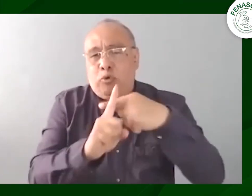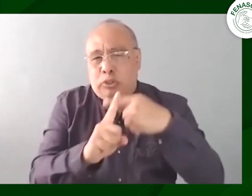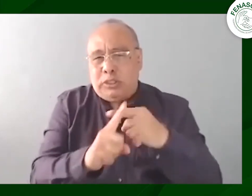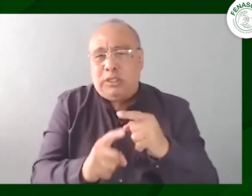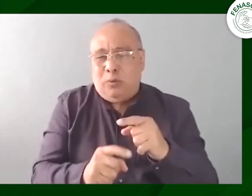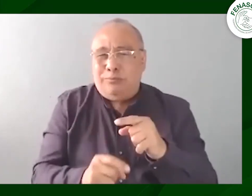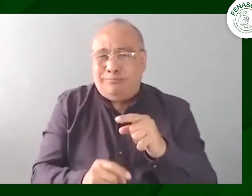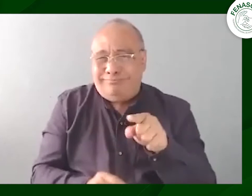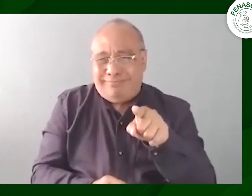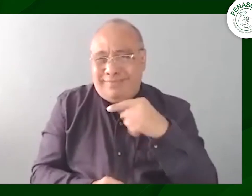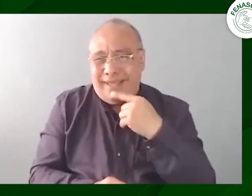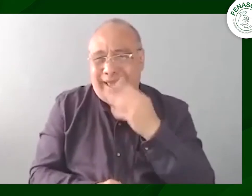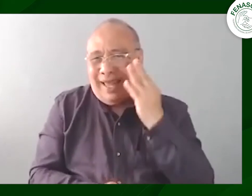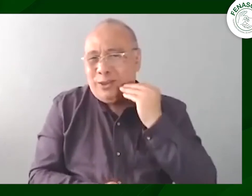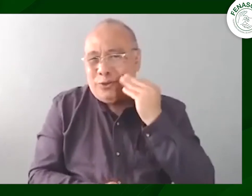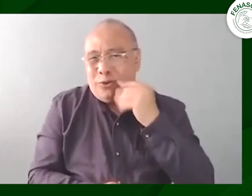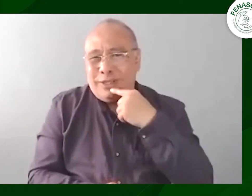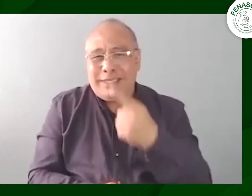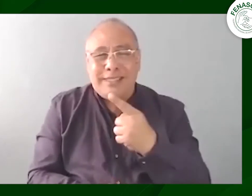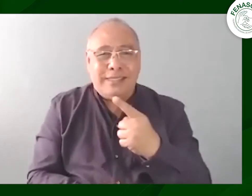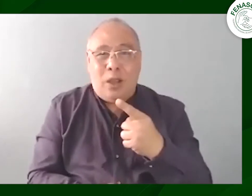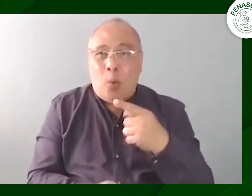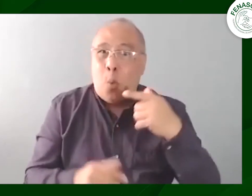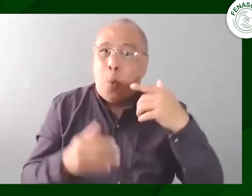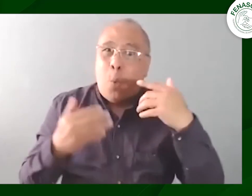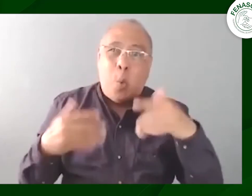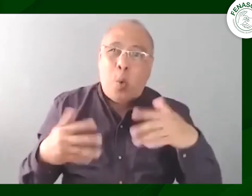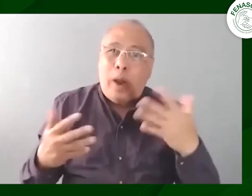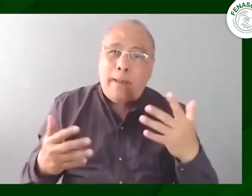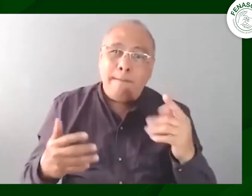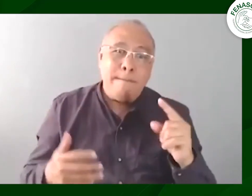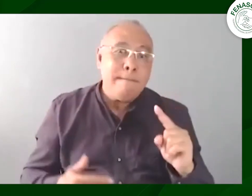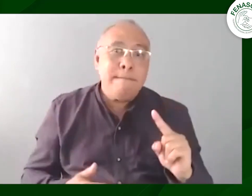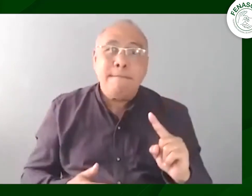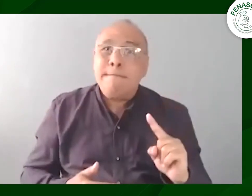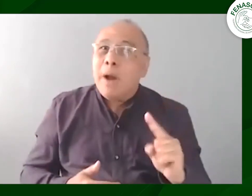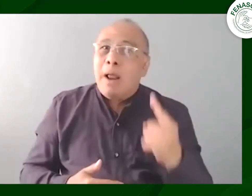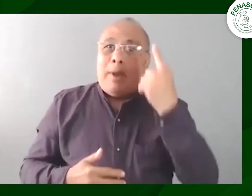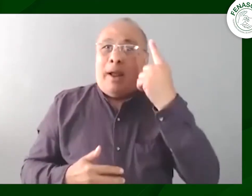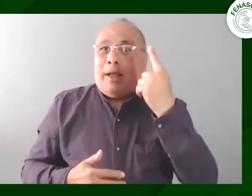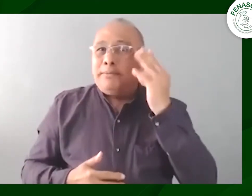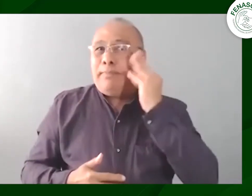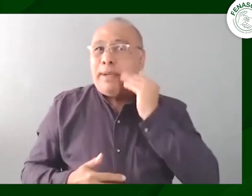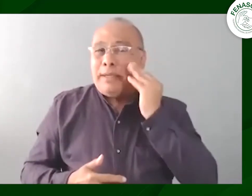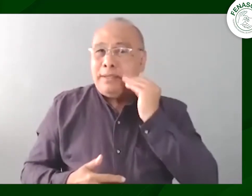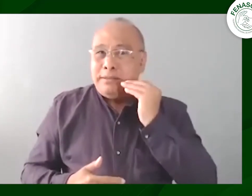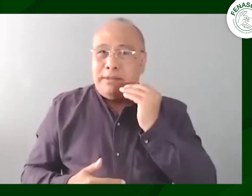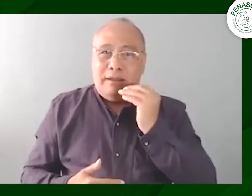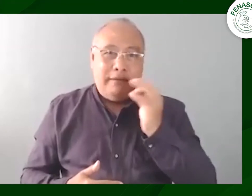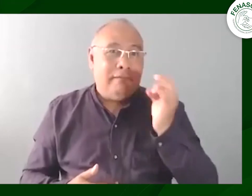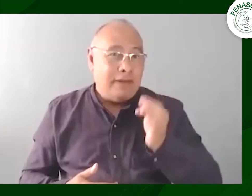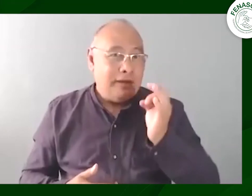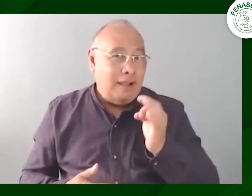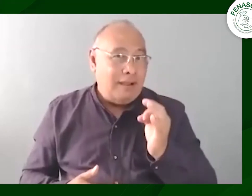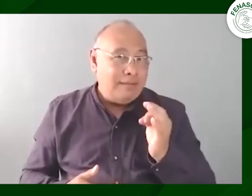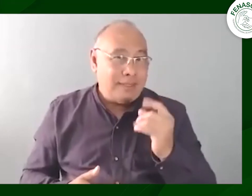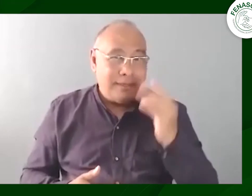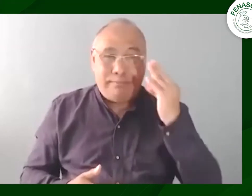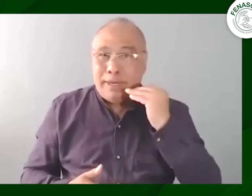de verdad es un aspecto muy positivo y como Héctor lo dice es la primera vez